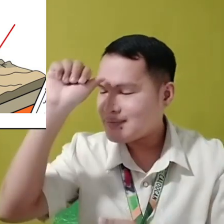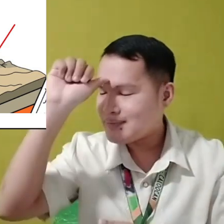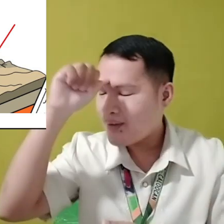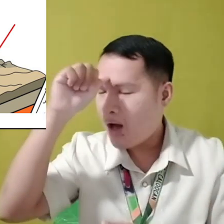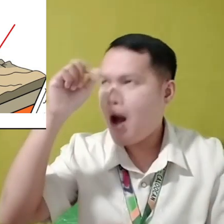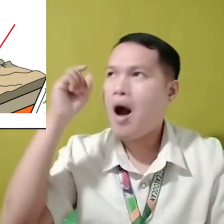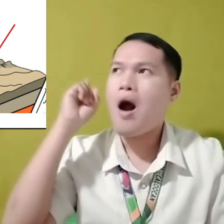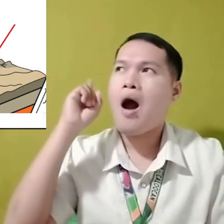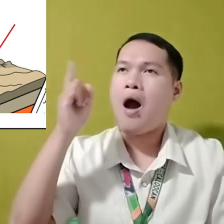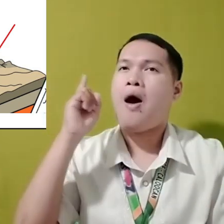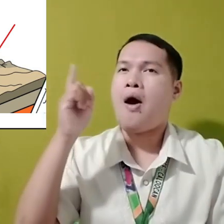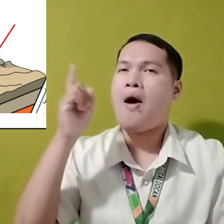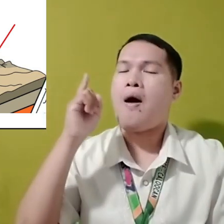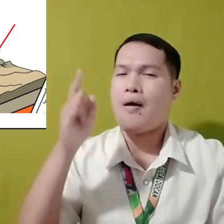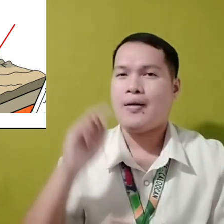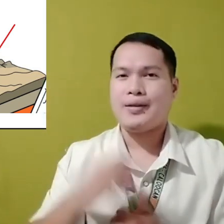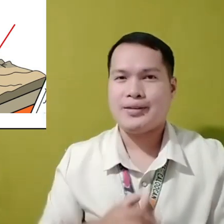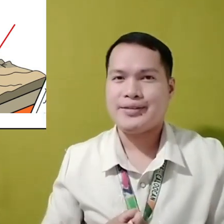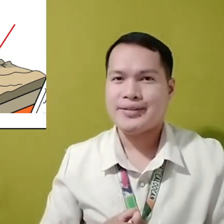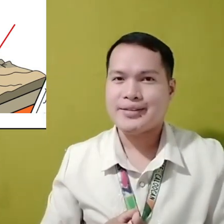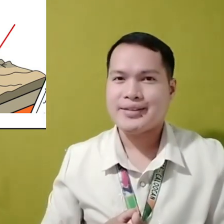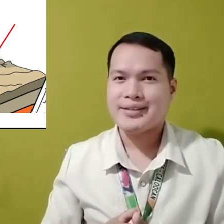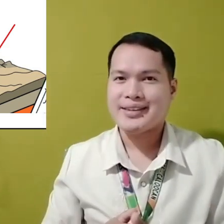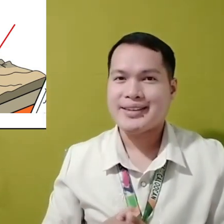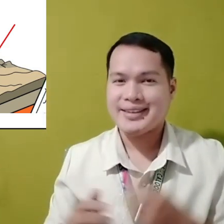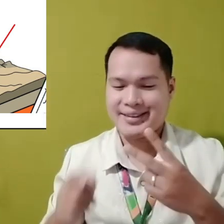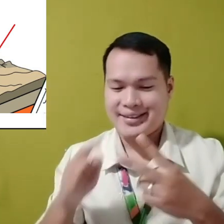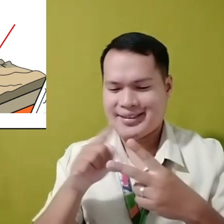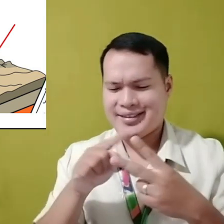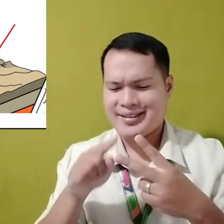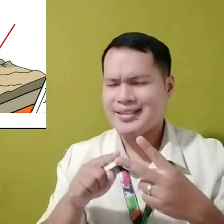Isulat sa papel upang madalinin yung matandaan.